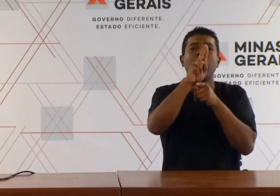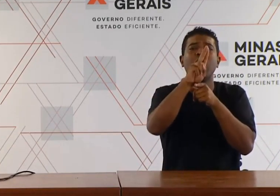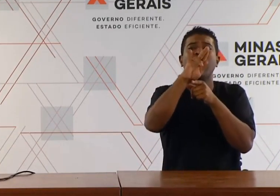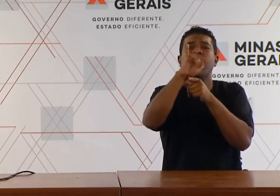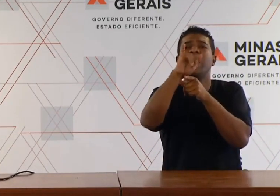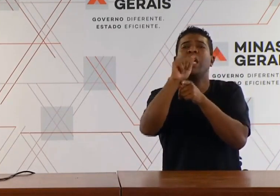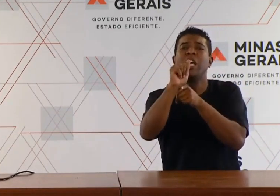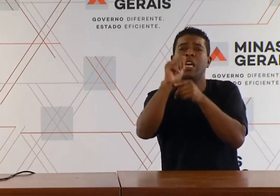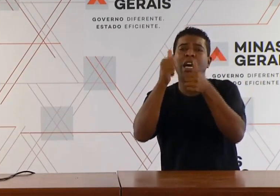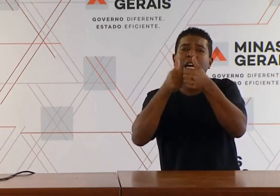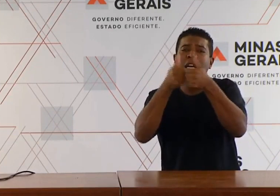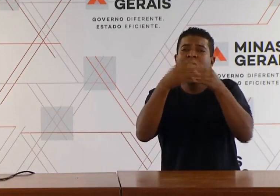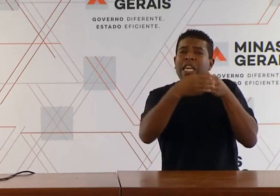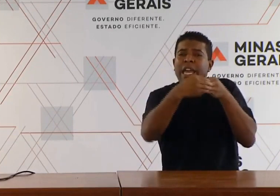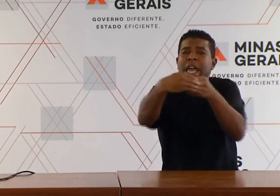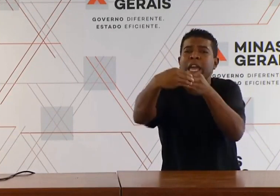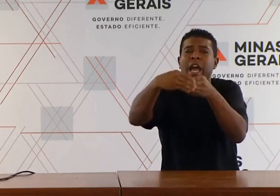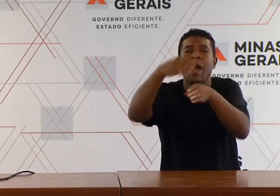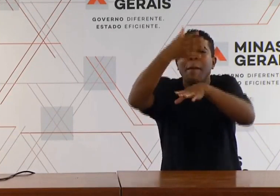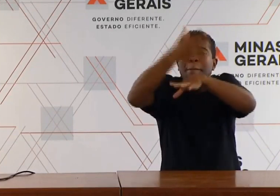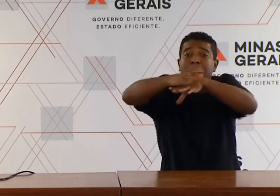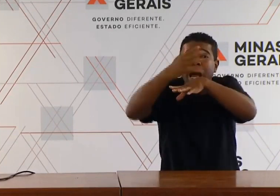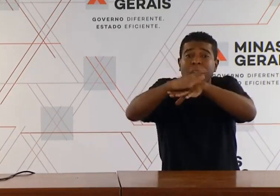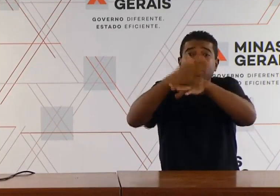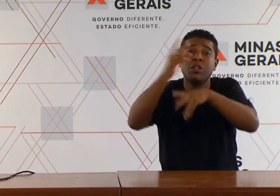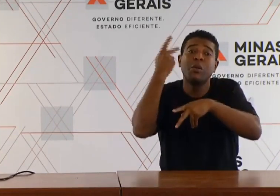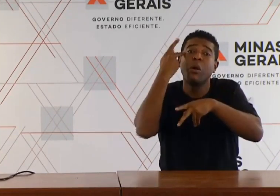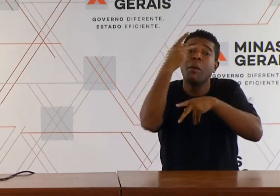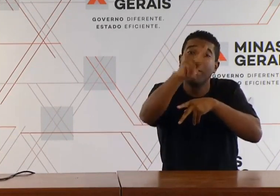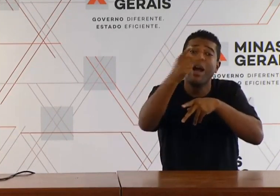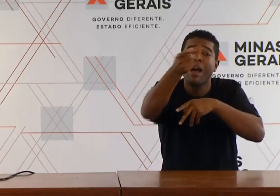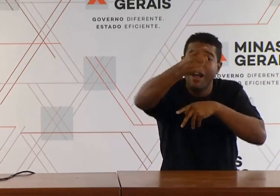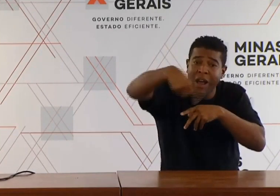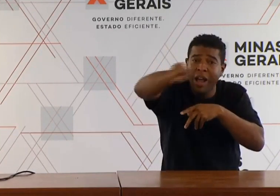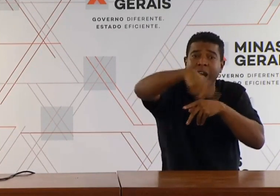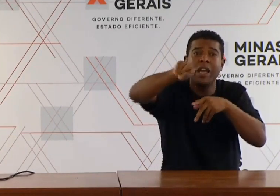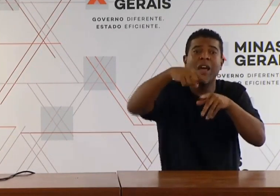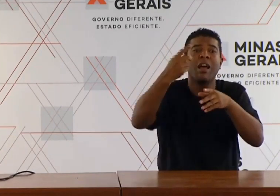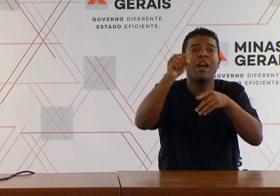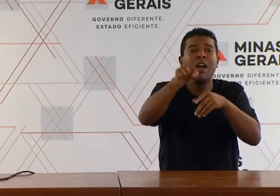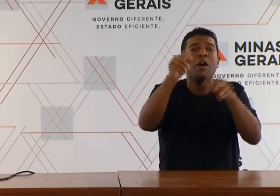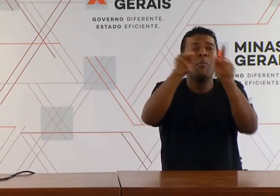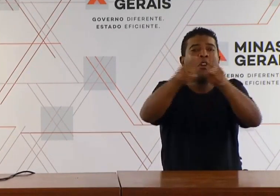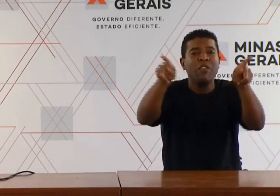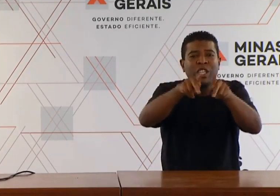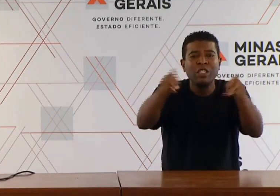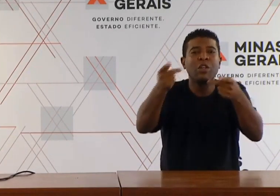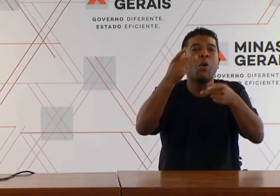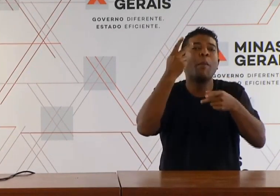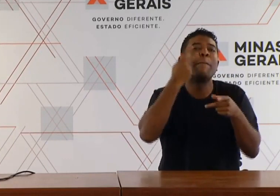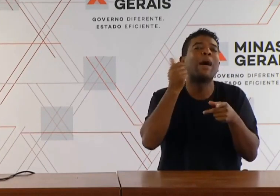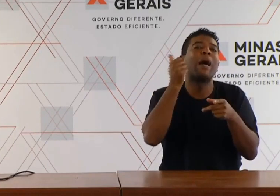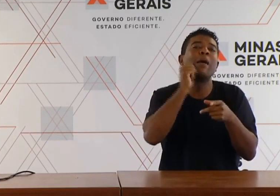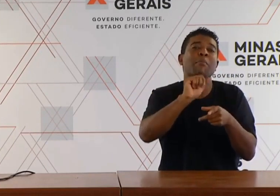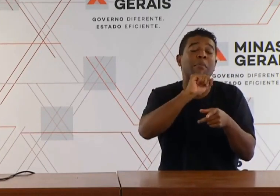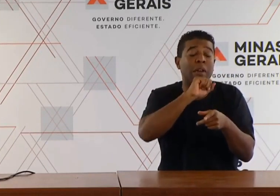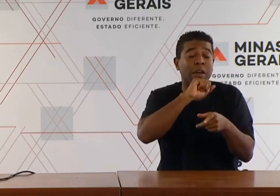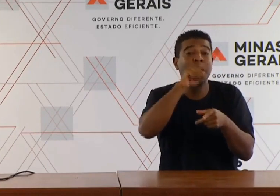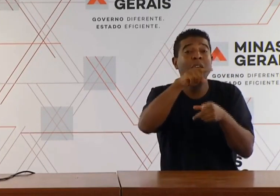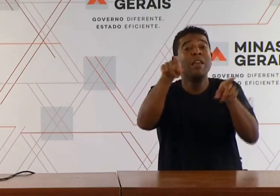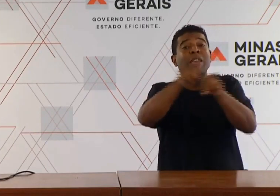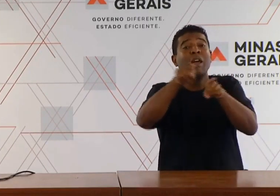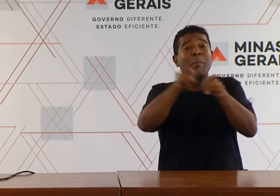perguntas. É o guia prático para estudantes pais e responsáveis e o guia também para os professores, que traz um passo a passo muito